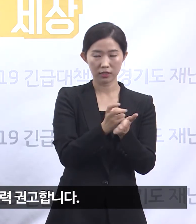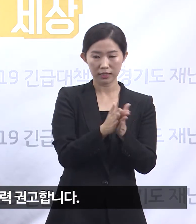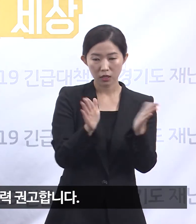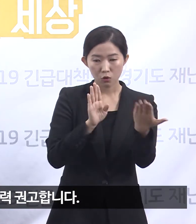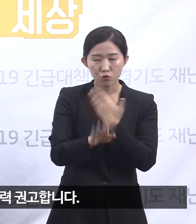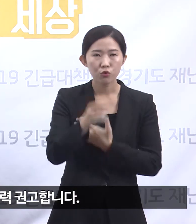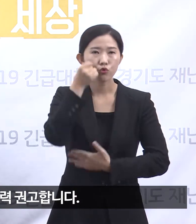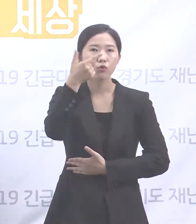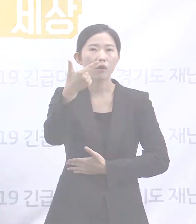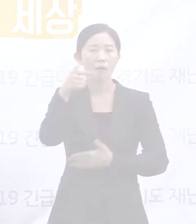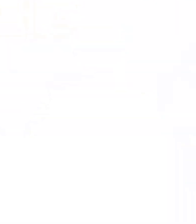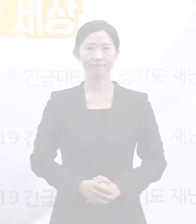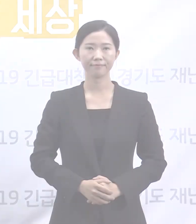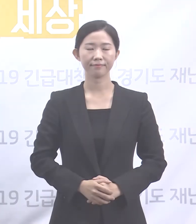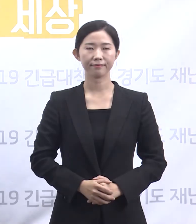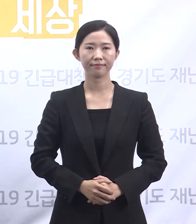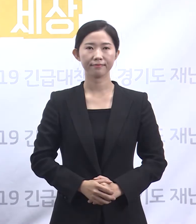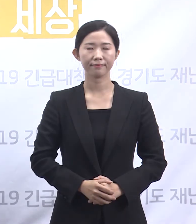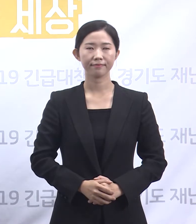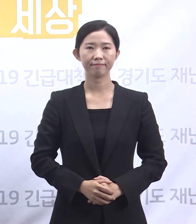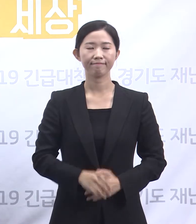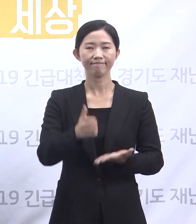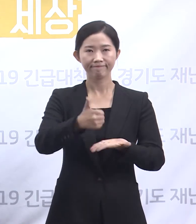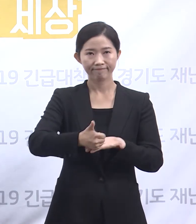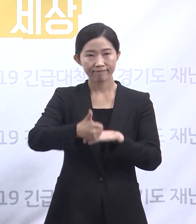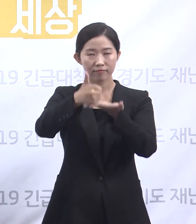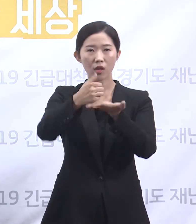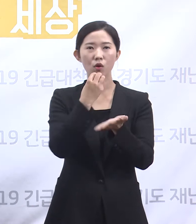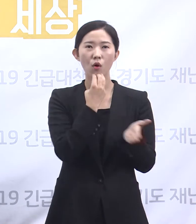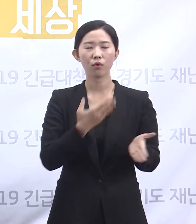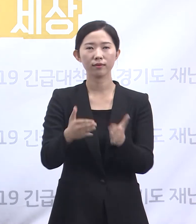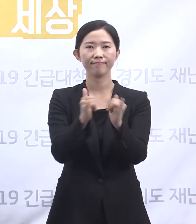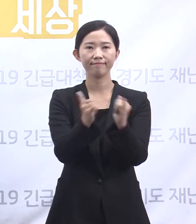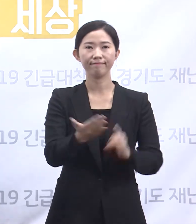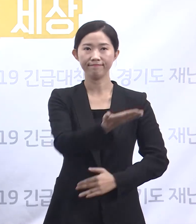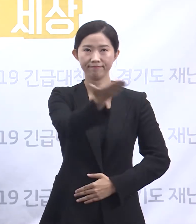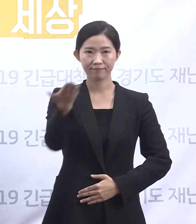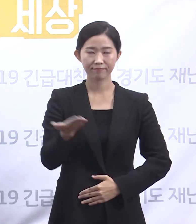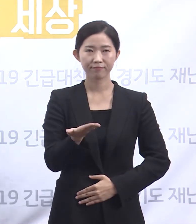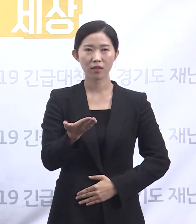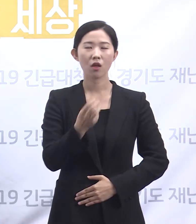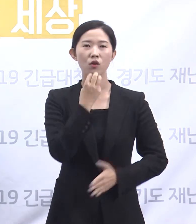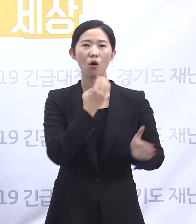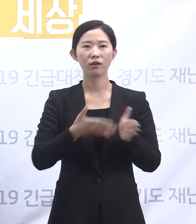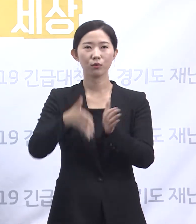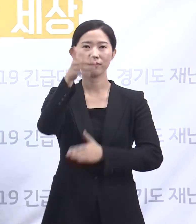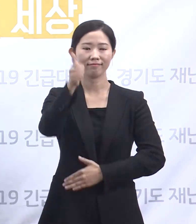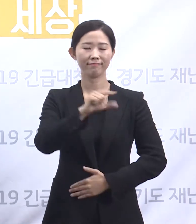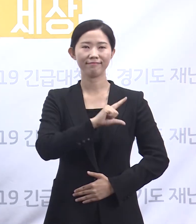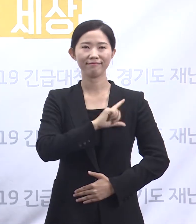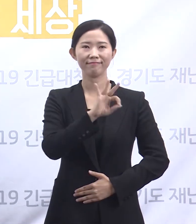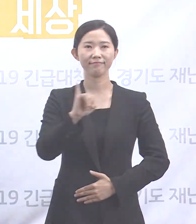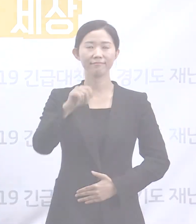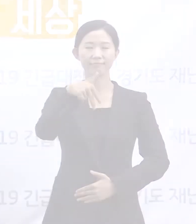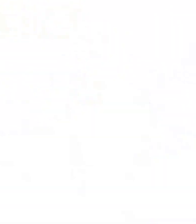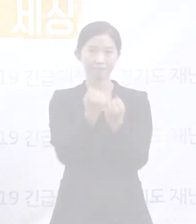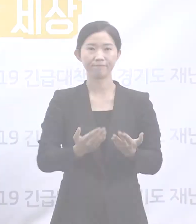강력하게 권고합니다. 존경하는 경기도민 여러분 경기도지사 이재명입니다.